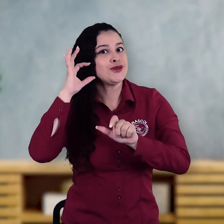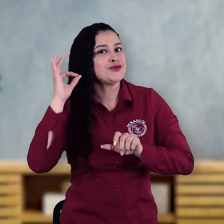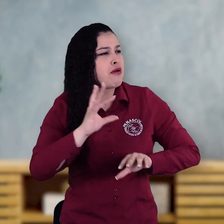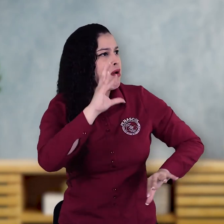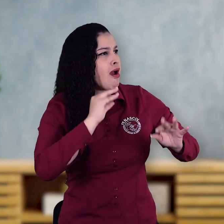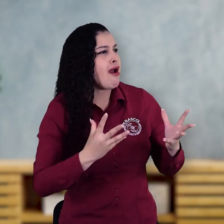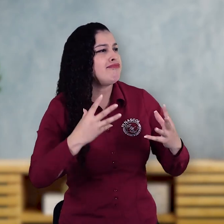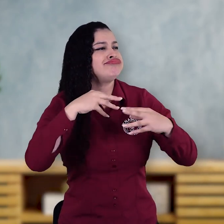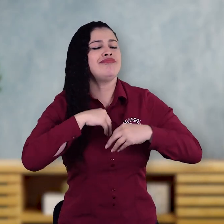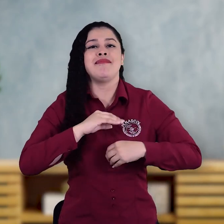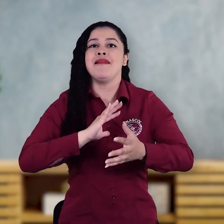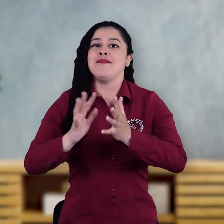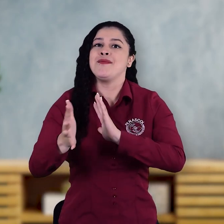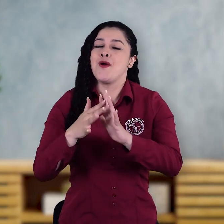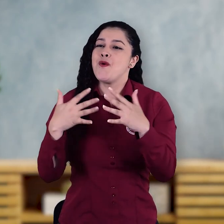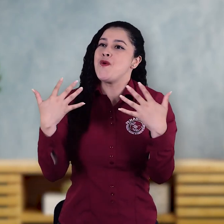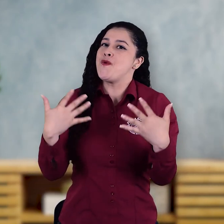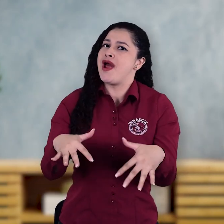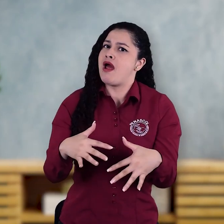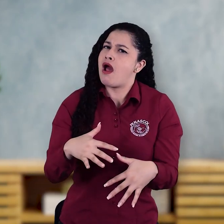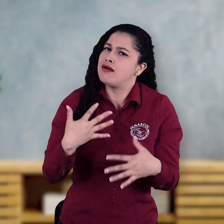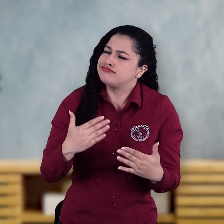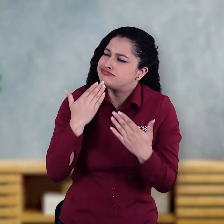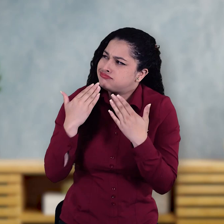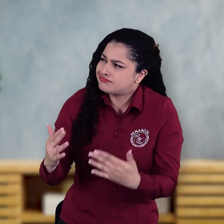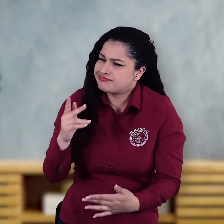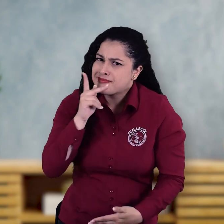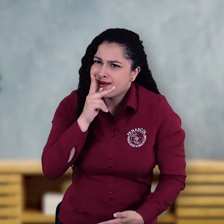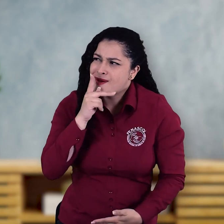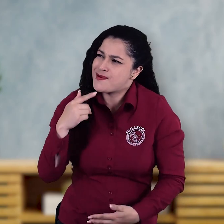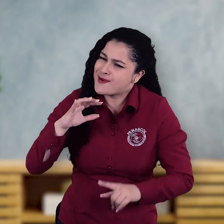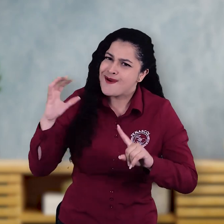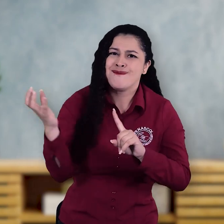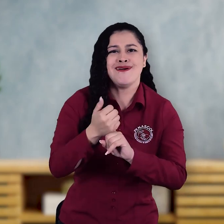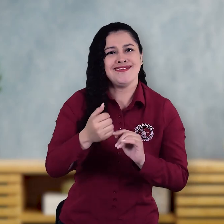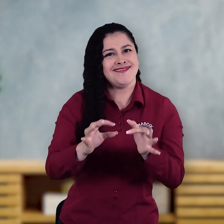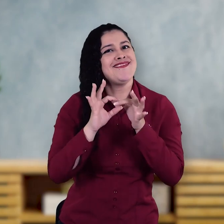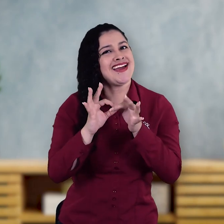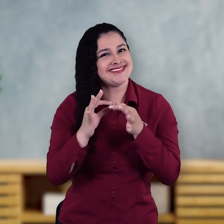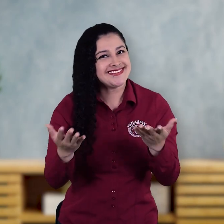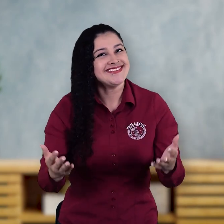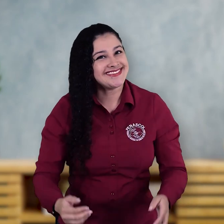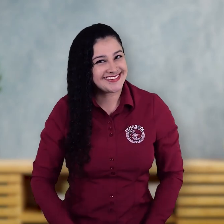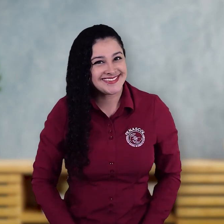personas pudieran aprender la lengua. ¡Wow! Es de agradecer a Patricio y un gran logro para FENASCOL.